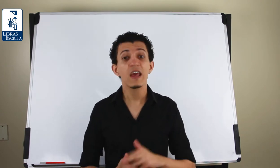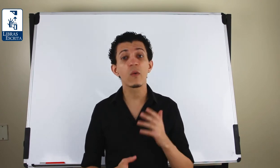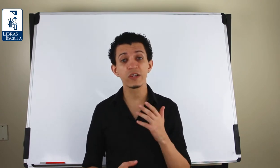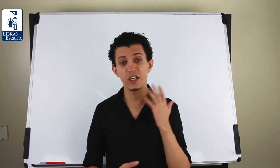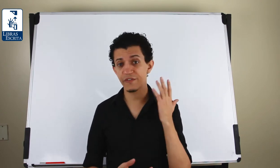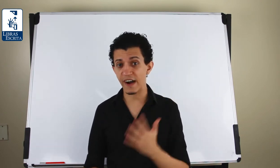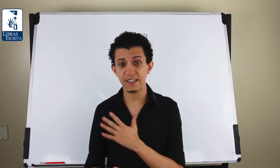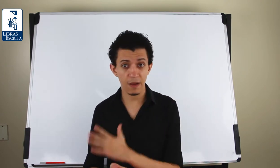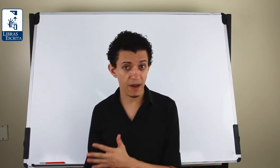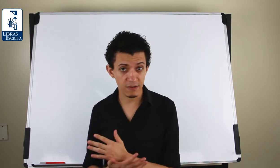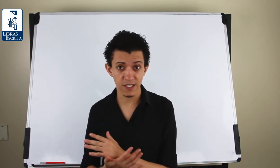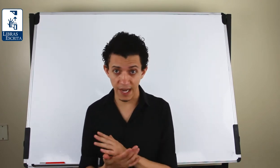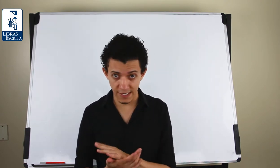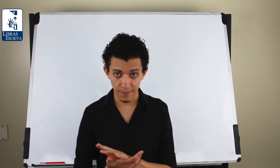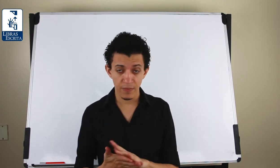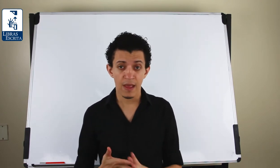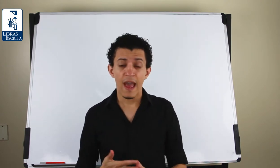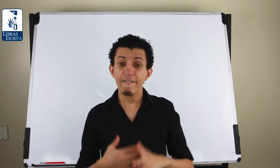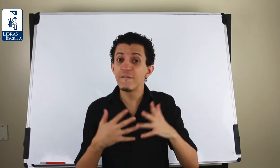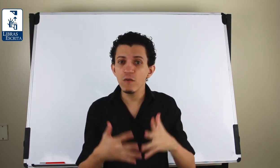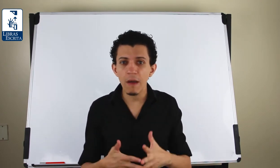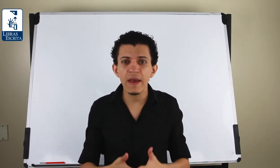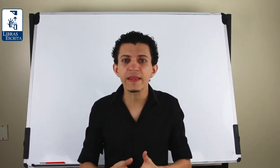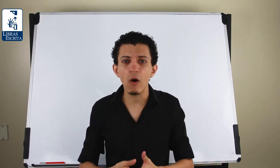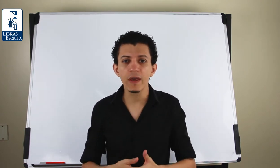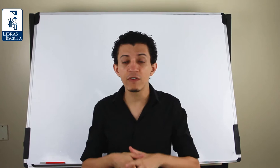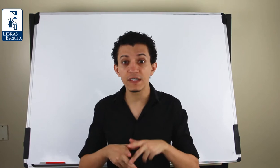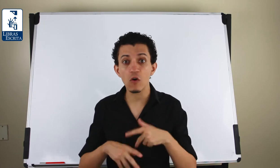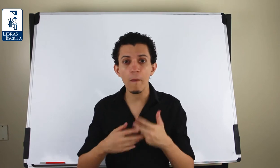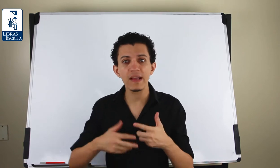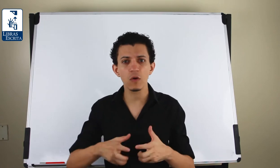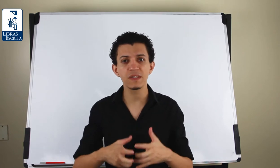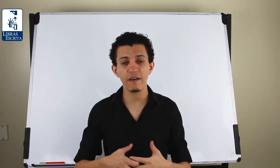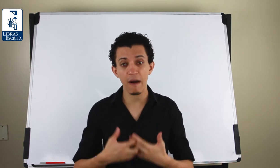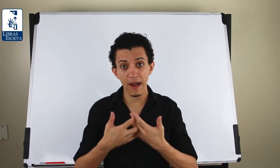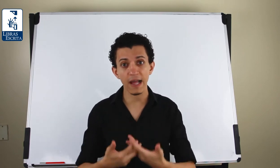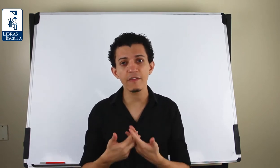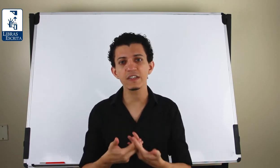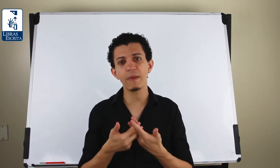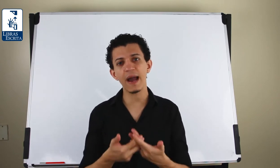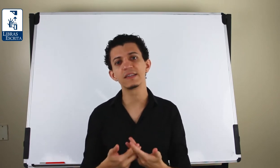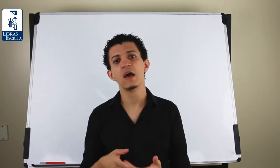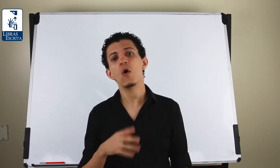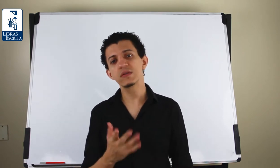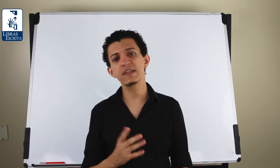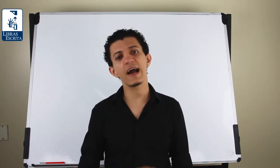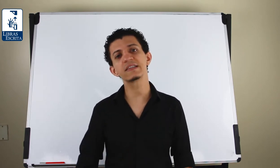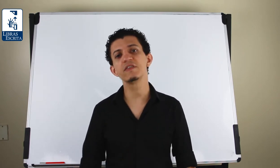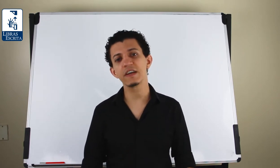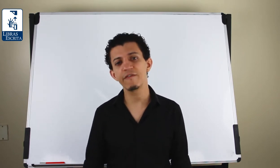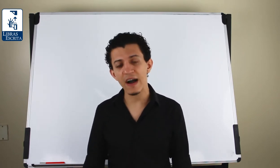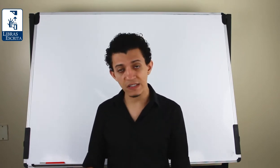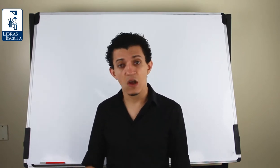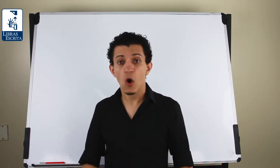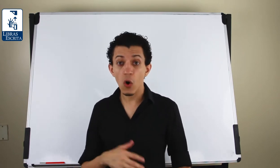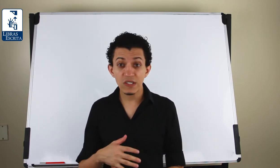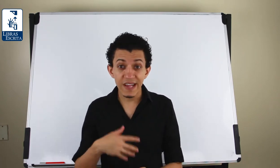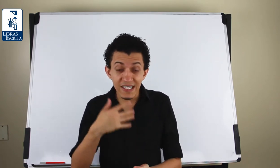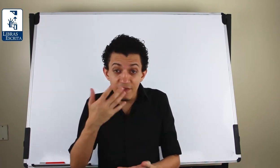enquanto a gente faz determinados sinais. É fundamental que você comece a observar cada vez mais os sinais que você faz, ou os sinais que